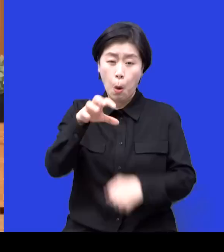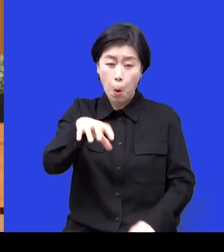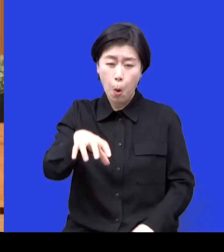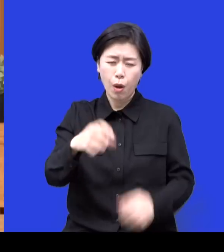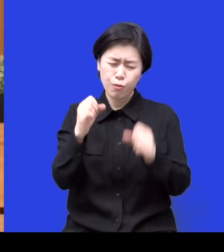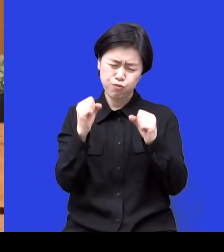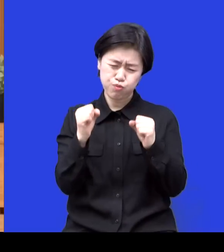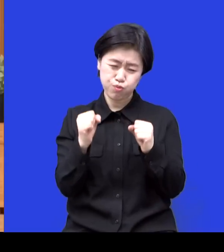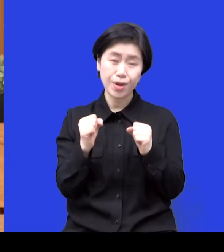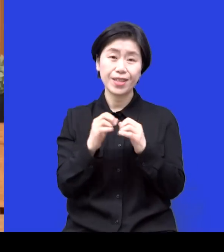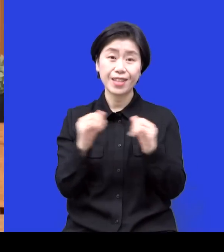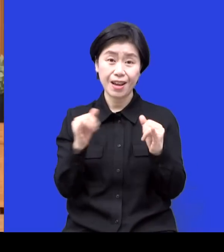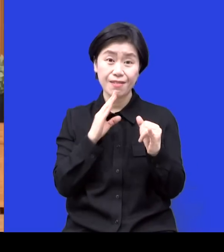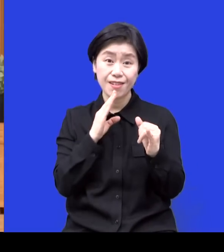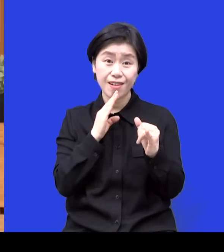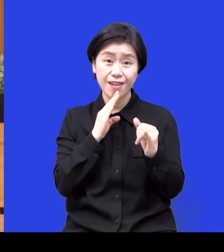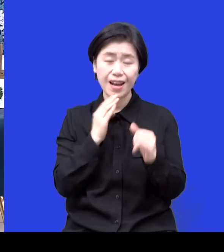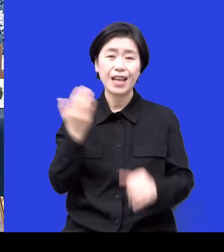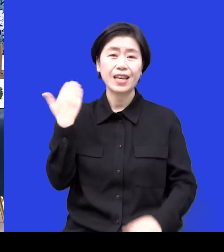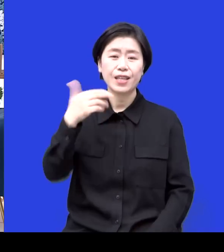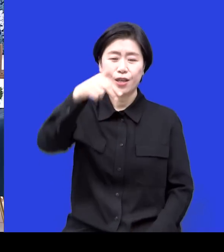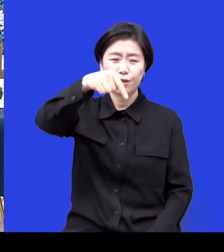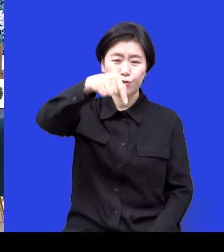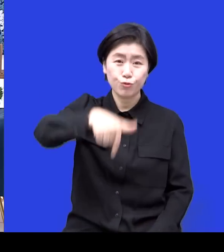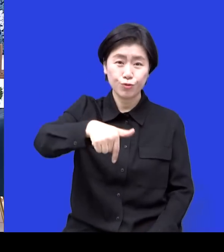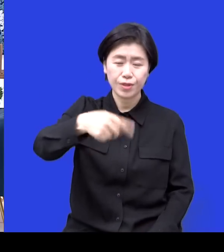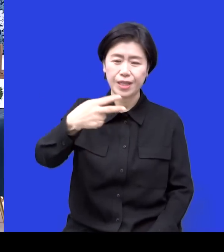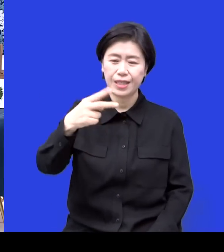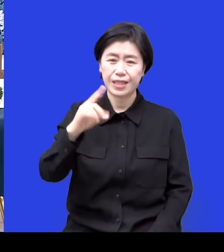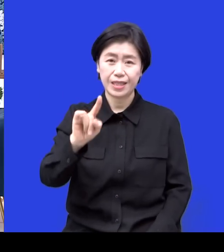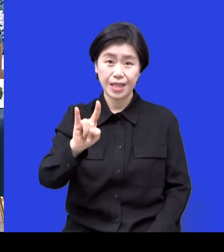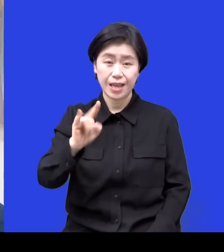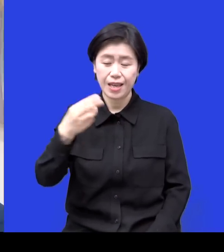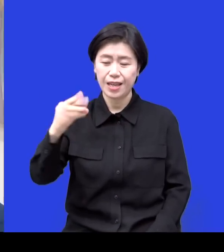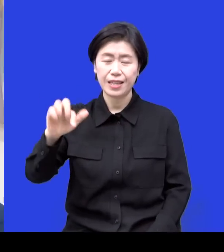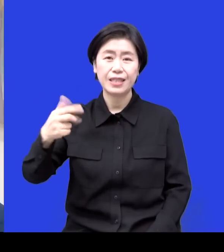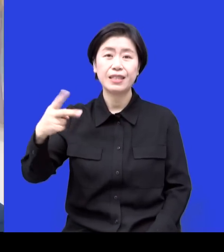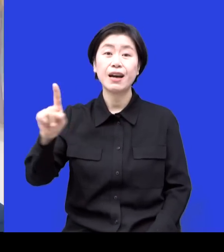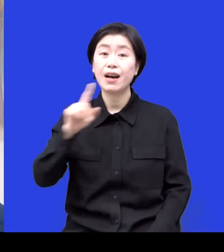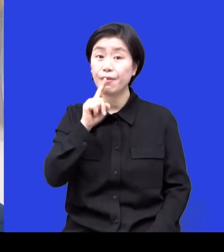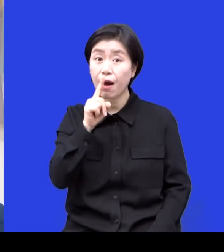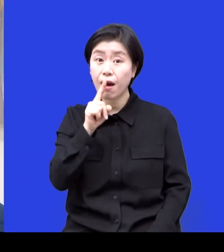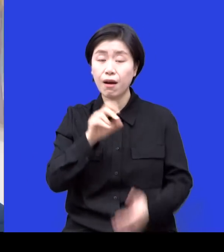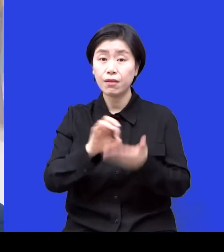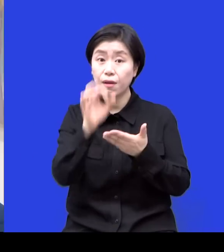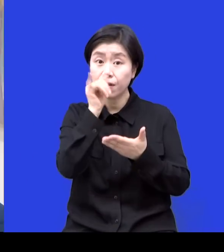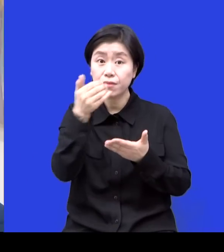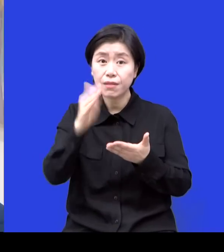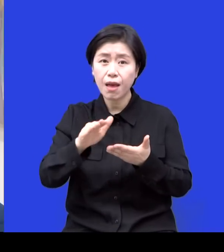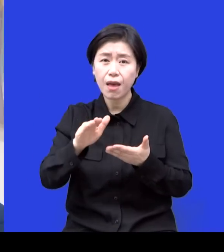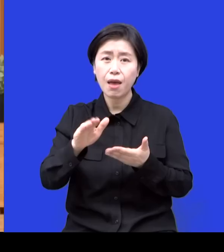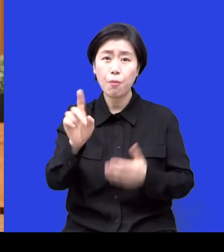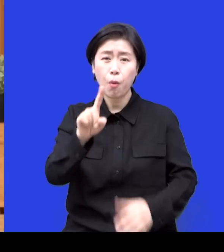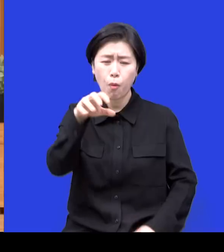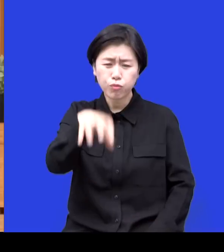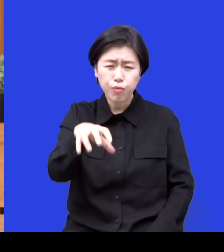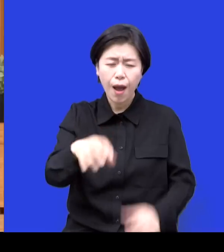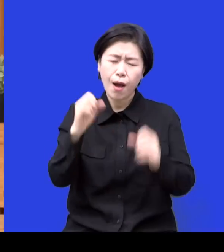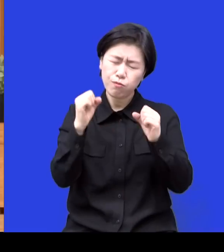옛날에 죽 때린다라는 표현을 썼어요 하루 최일 앉아있는 사람들은 죽 때린다 그래서 이제 죽돌이 죽순이 있는데 아 네네 클럽에 계속 앉아 계셨나봐요 뭐